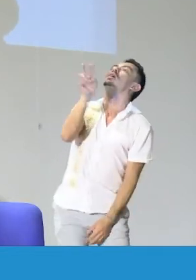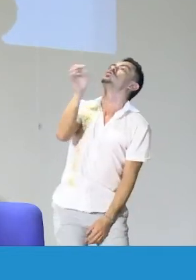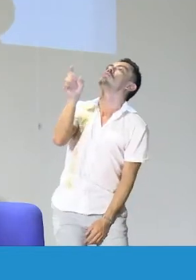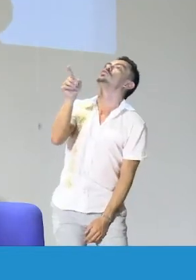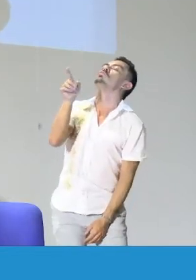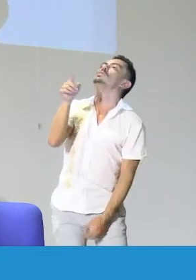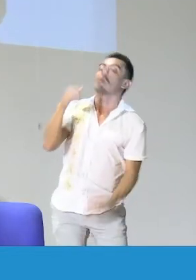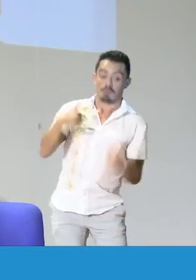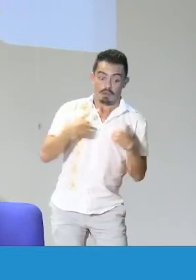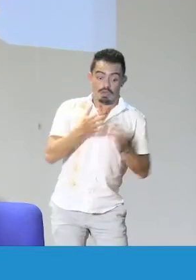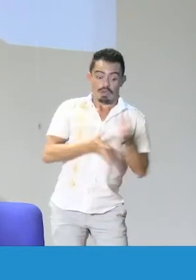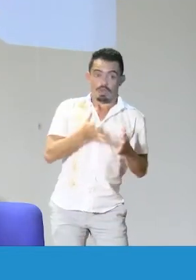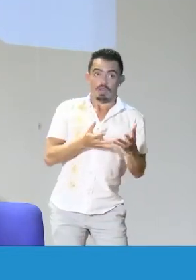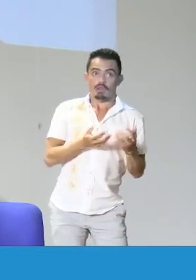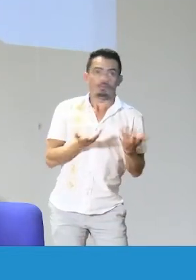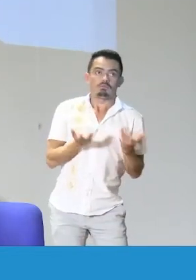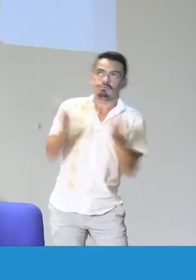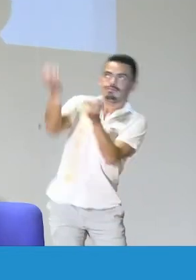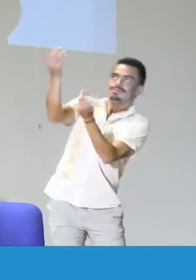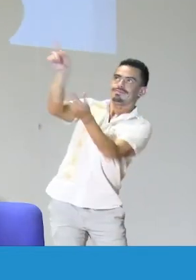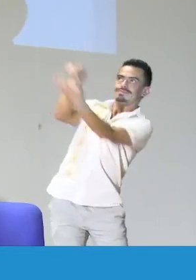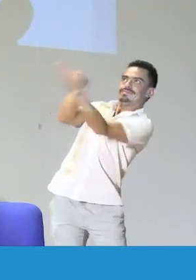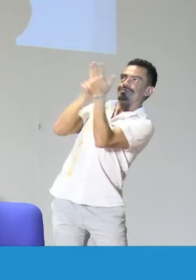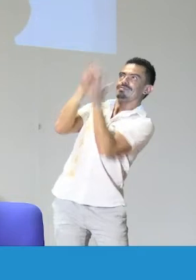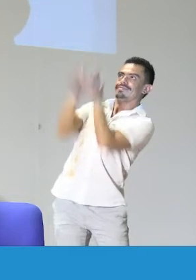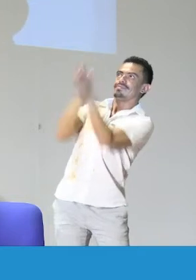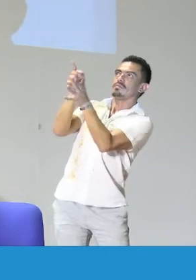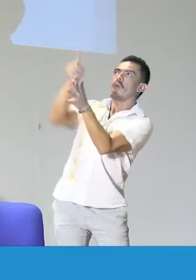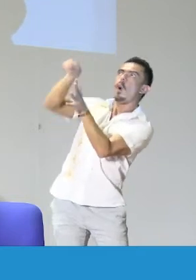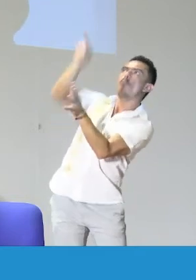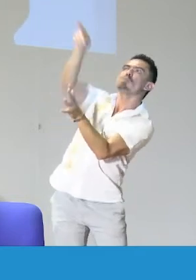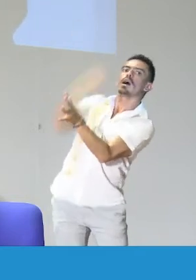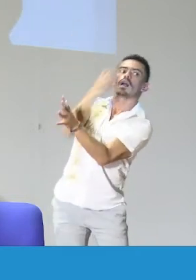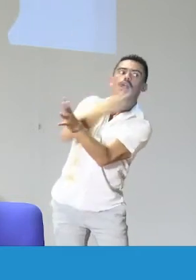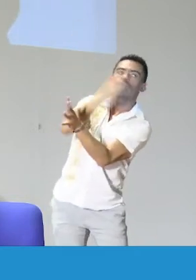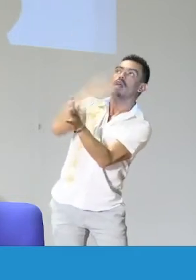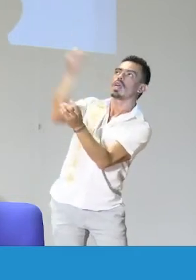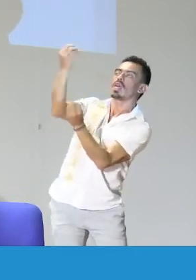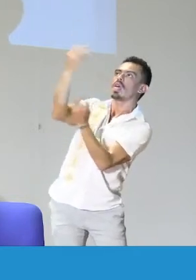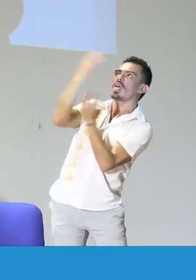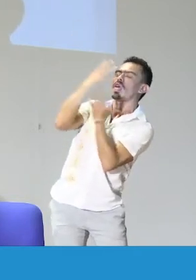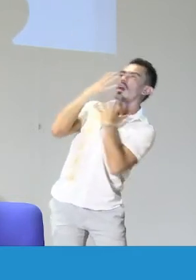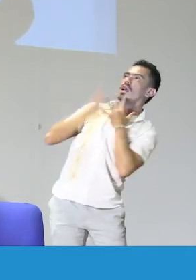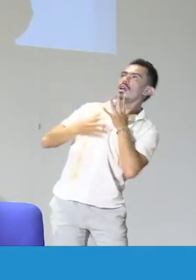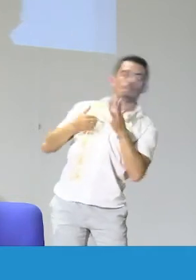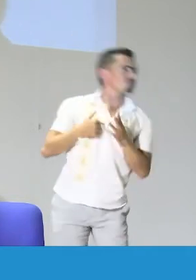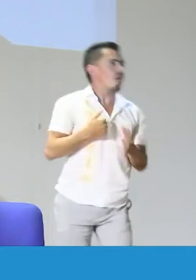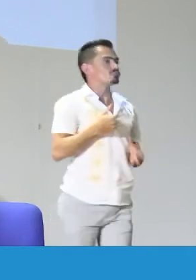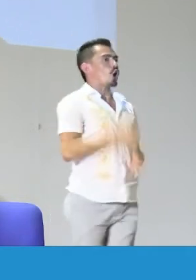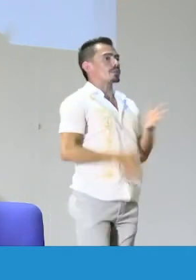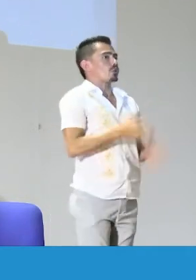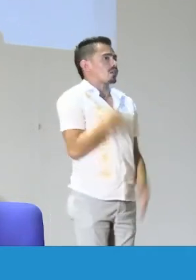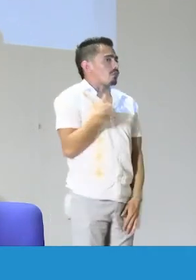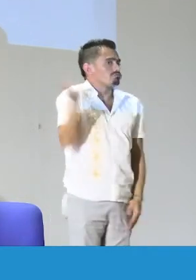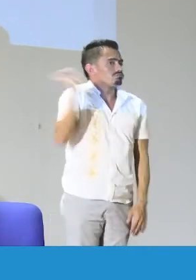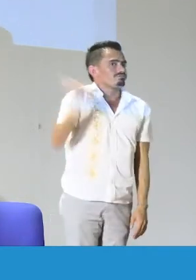Entonces, es importante, que cuando el niño ve que esta persona está recibiendo la lengua de señas y también ese input